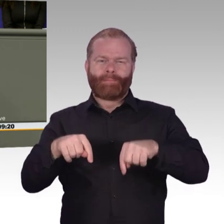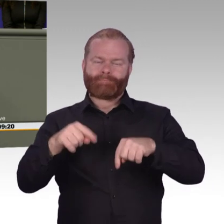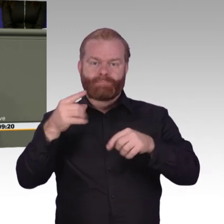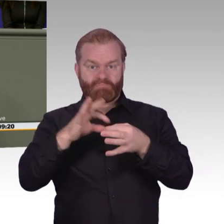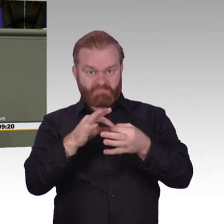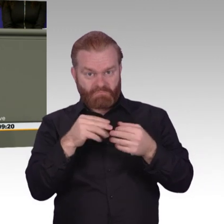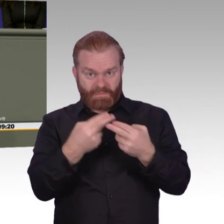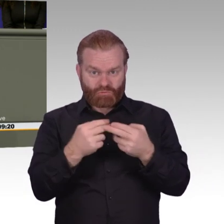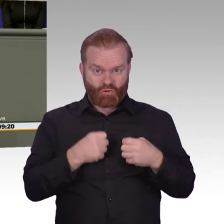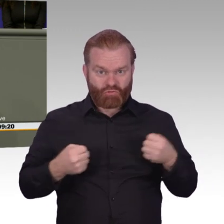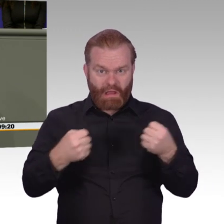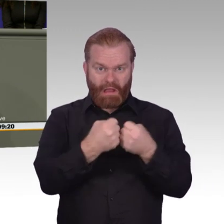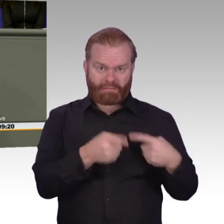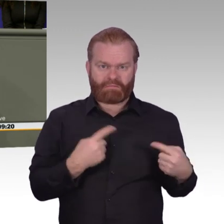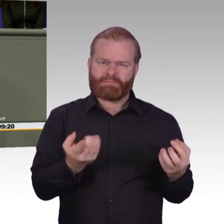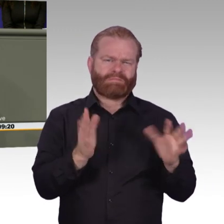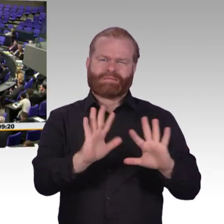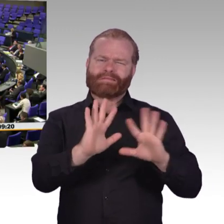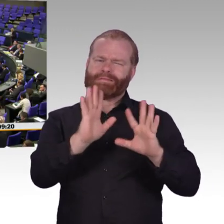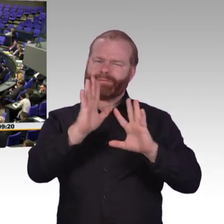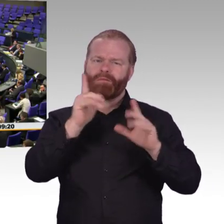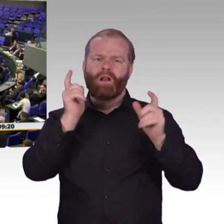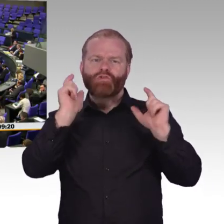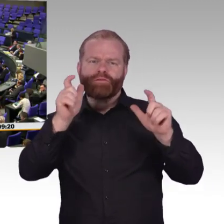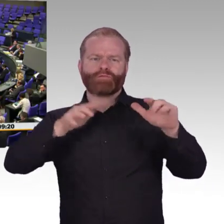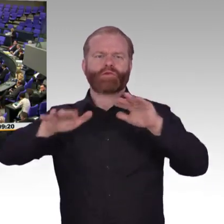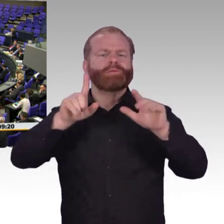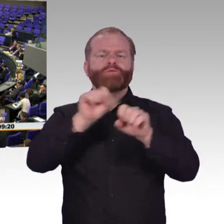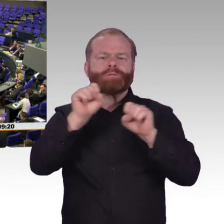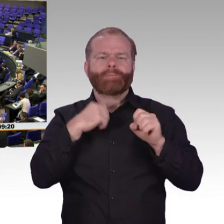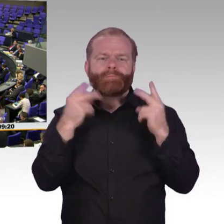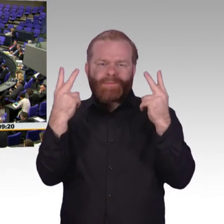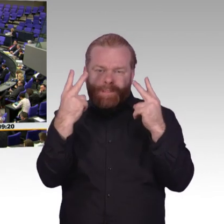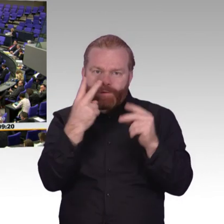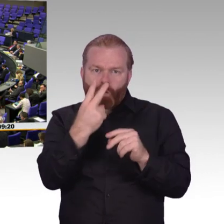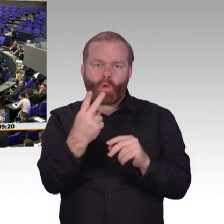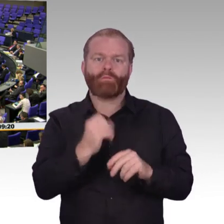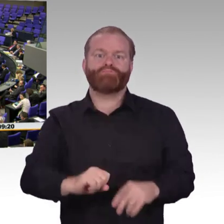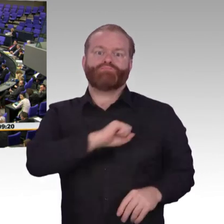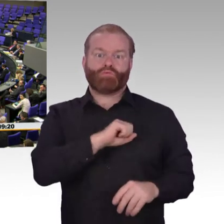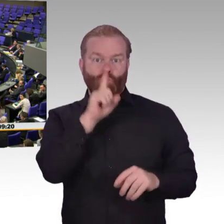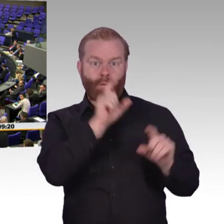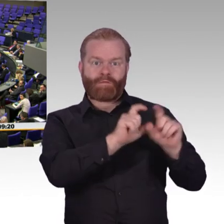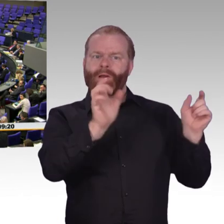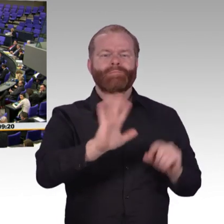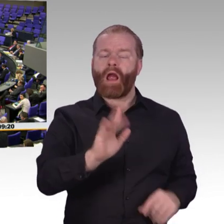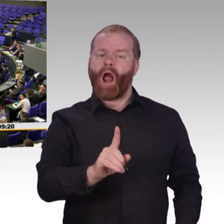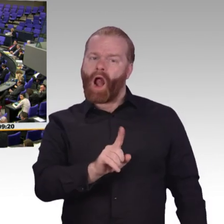Herzlichen Dank für die Zwischenfrage, für die Genehmigung der Zwischenfrage. Ich habe eine konkrete Frage an Sie. Sie sagen, es muss ja überall was getan werden, gerade